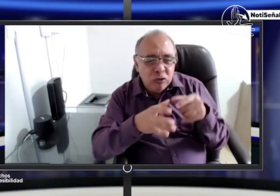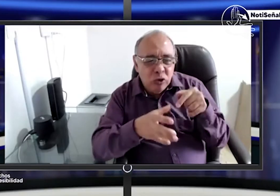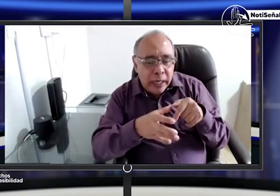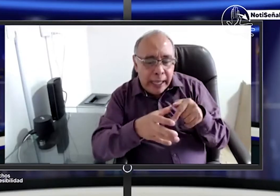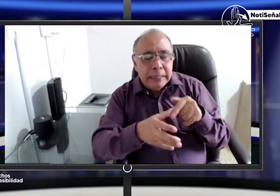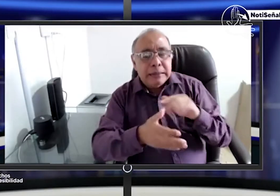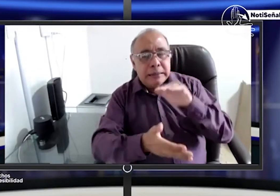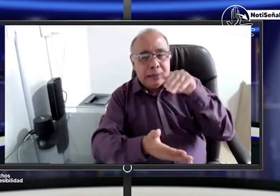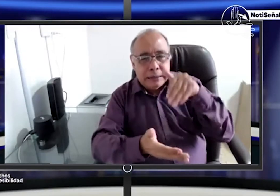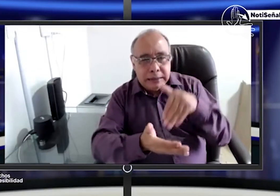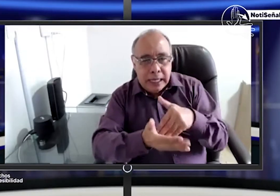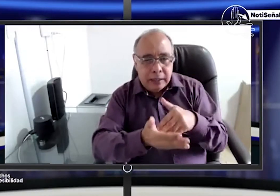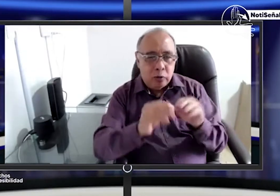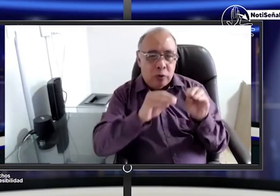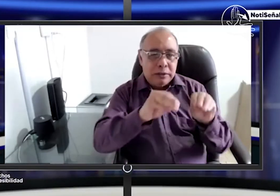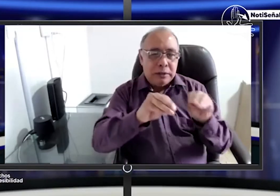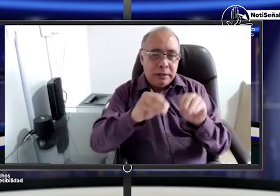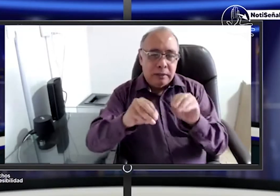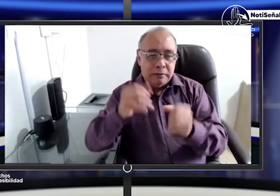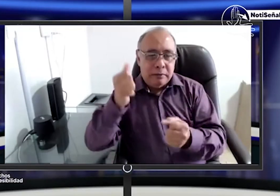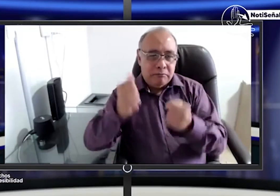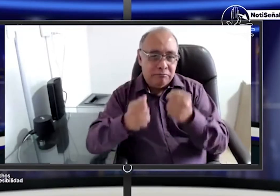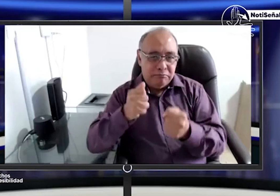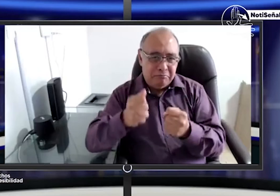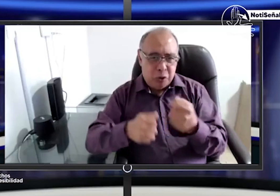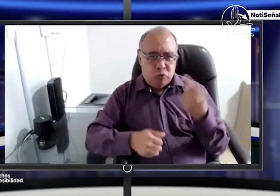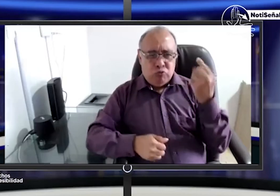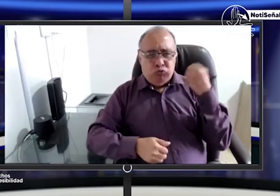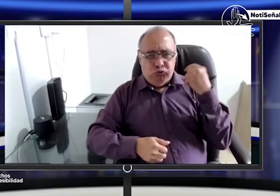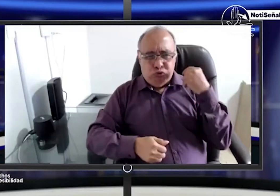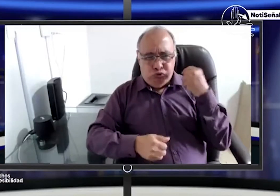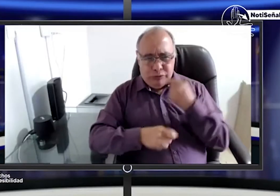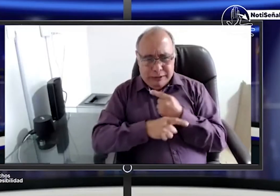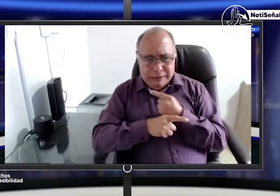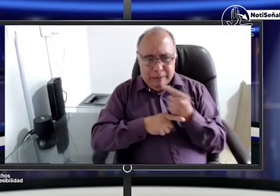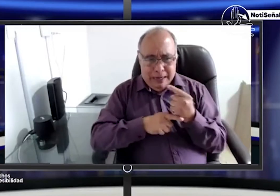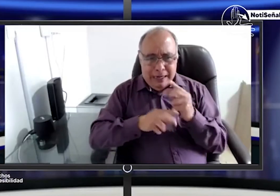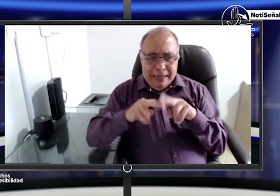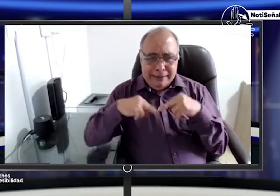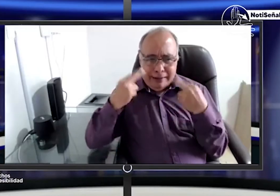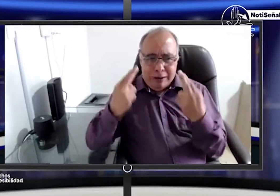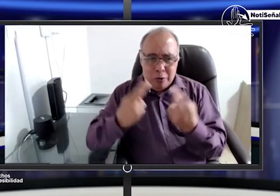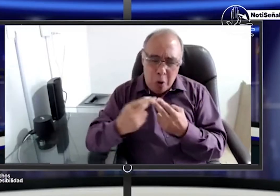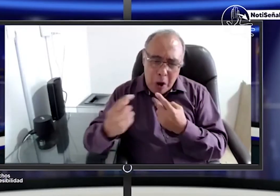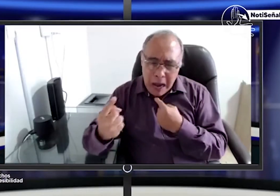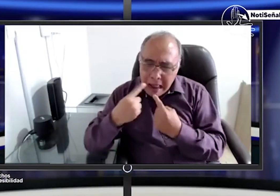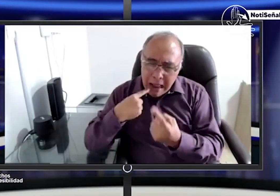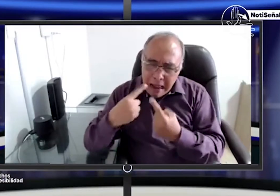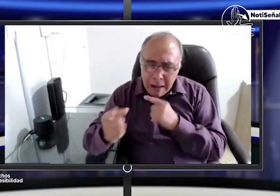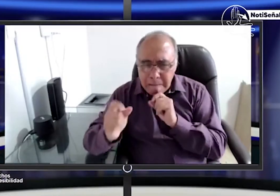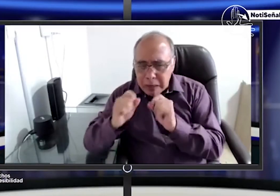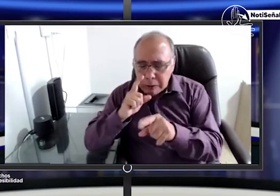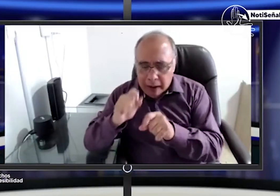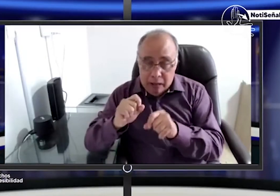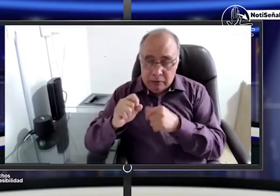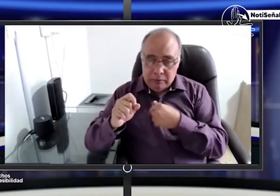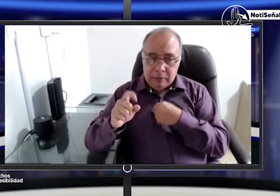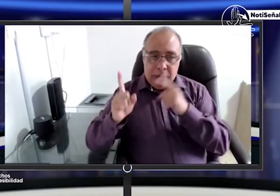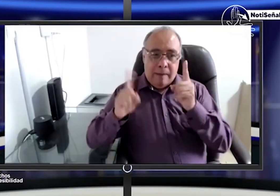para invitar al presidente de CEACOL CEACOL es la Asociación de Centros de